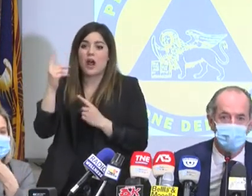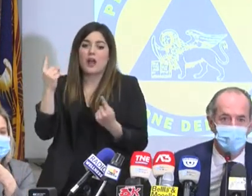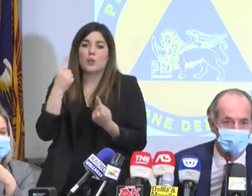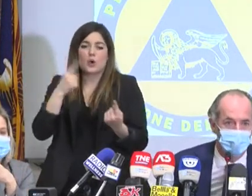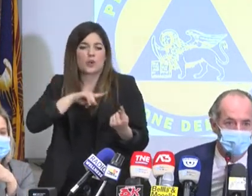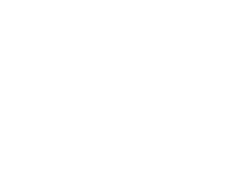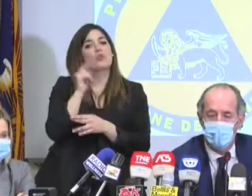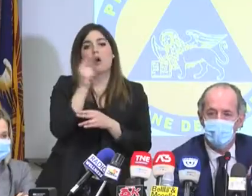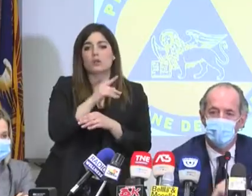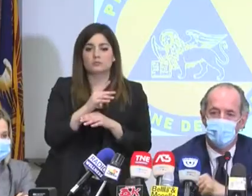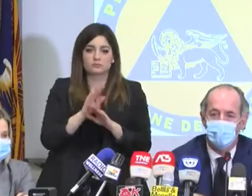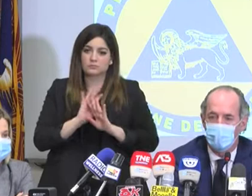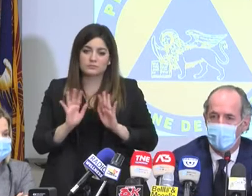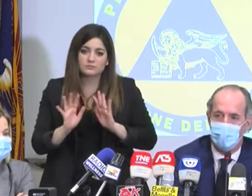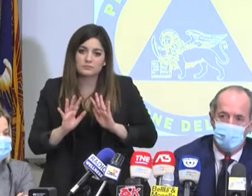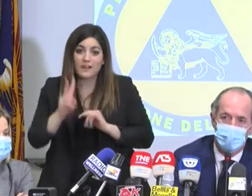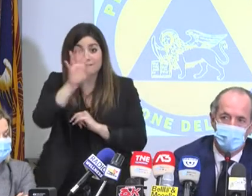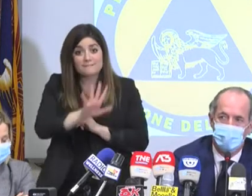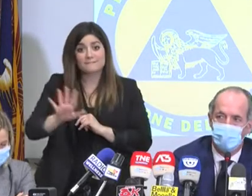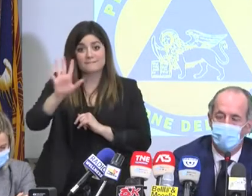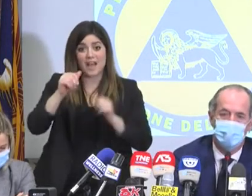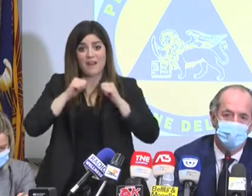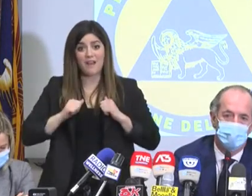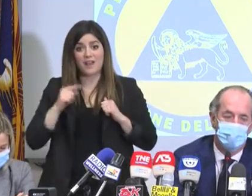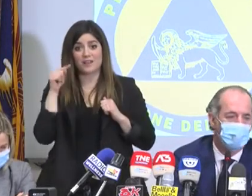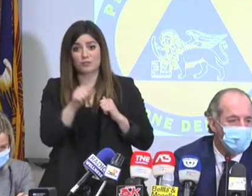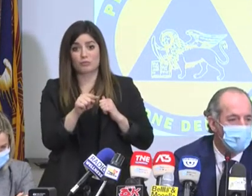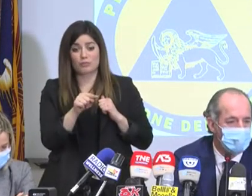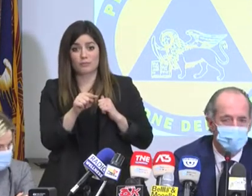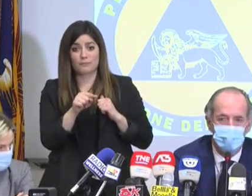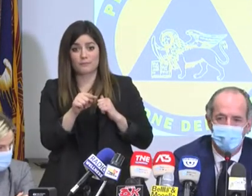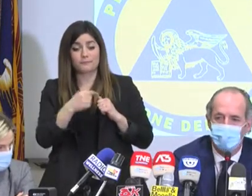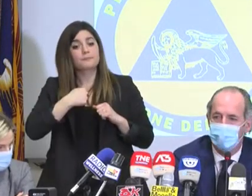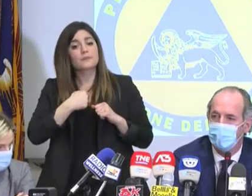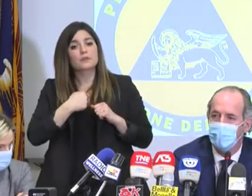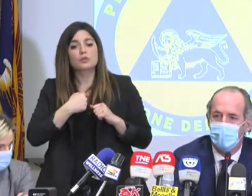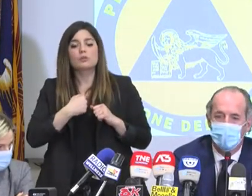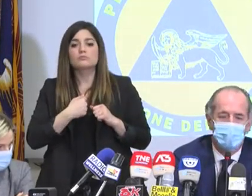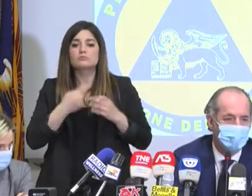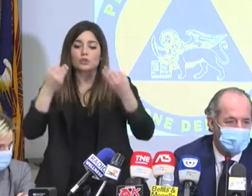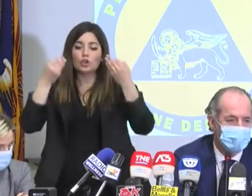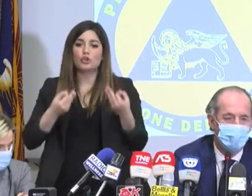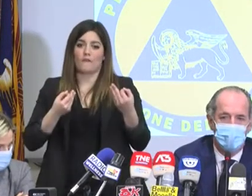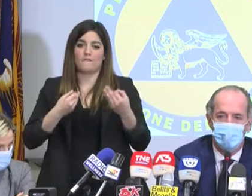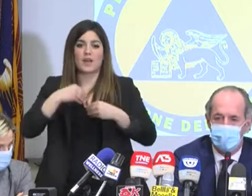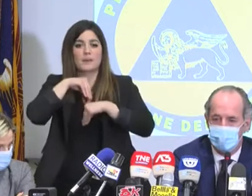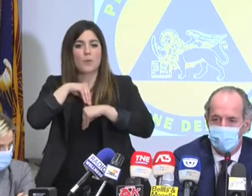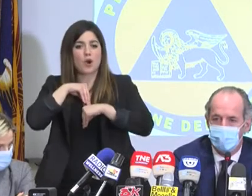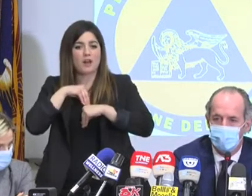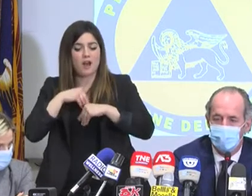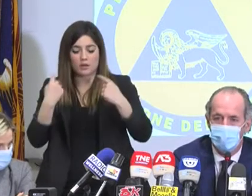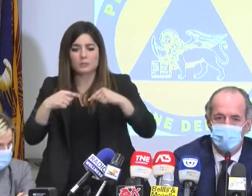nero su bianco e c'è un aspetto morale che io vorrei sottolineare che è quello di dire che la strada va